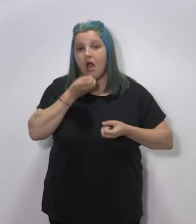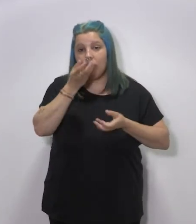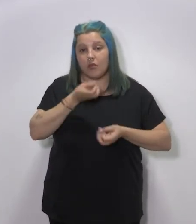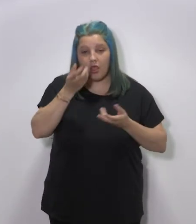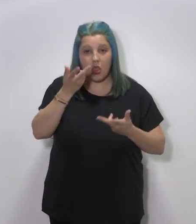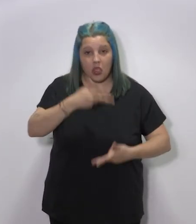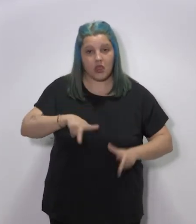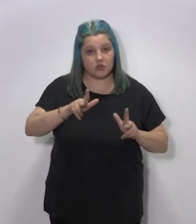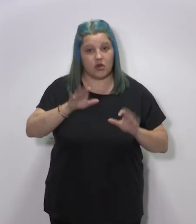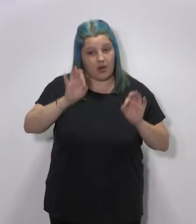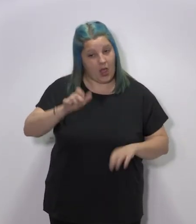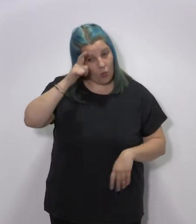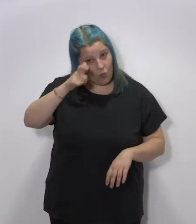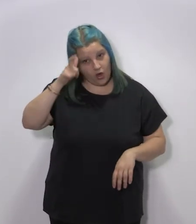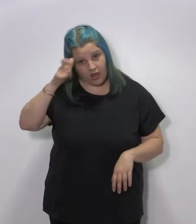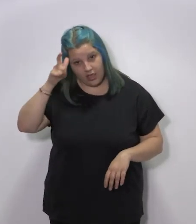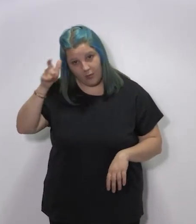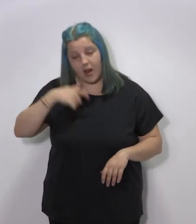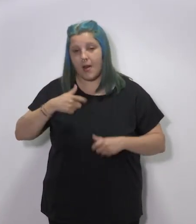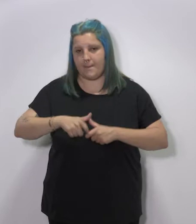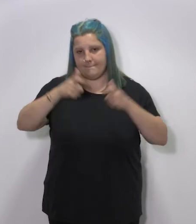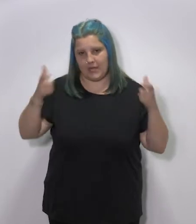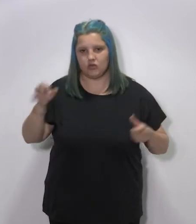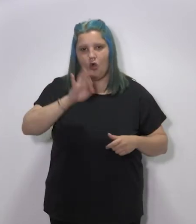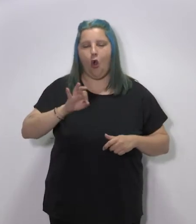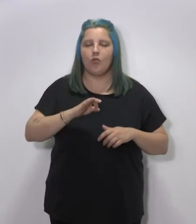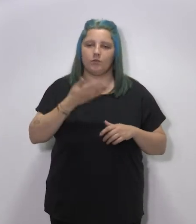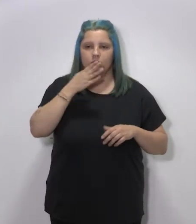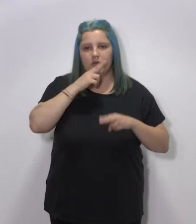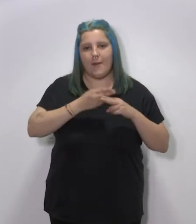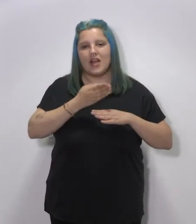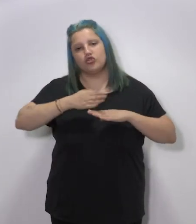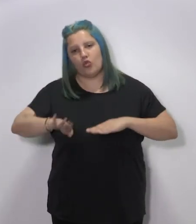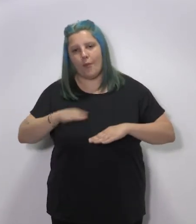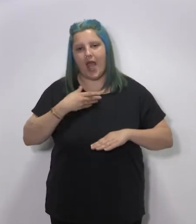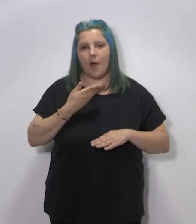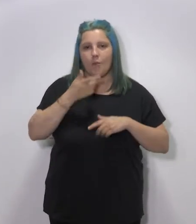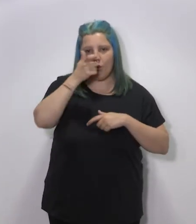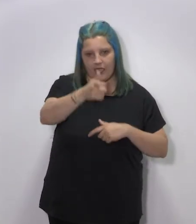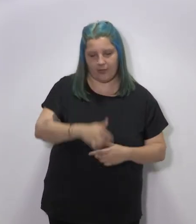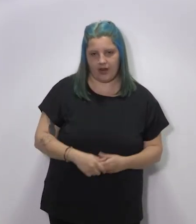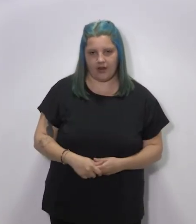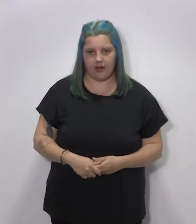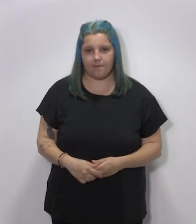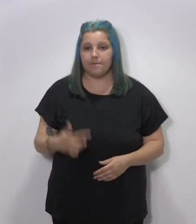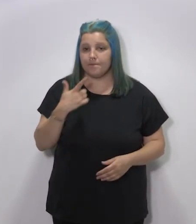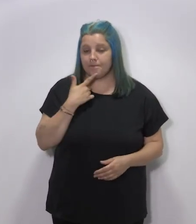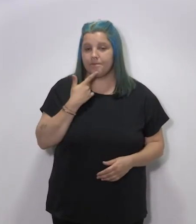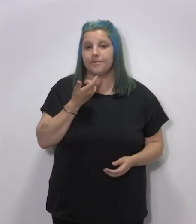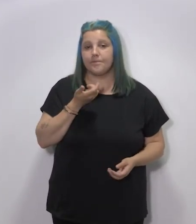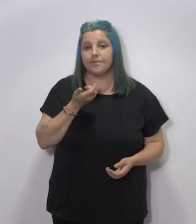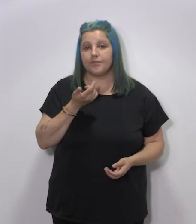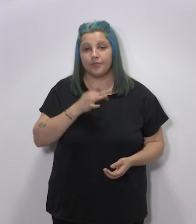la información disponible a nivel municipal o supramunicipal. En este